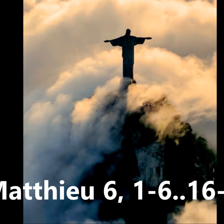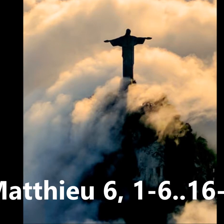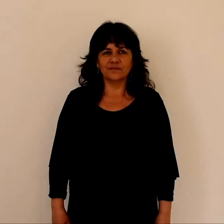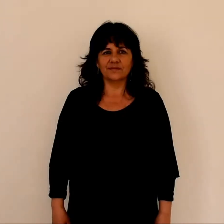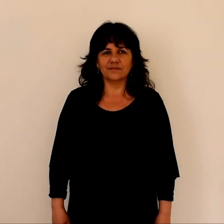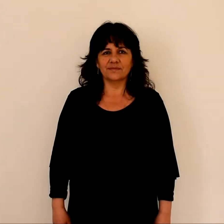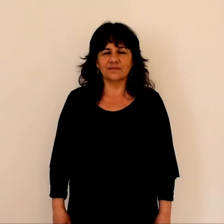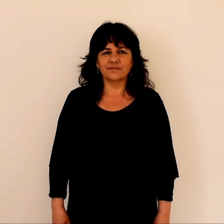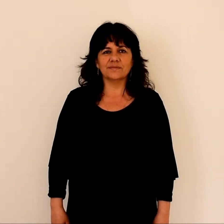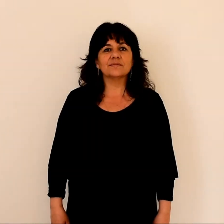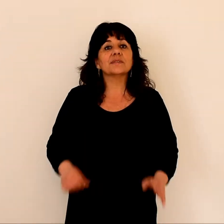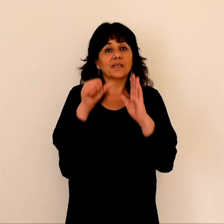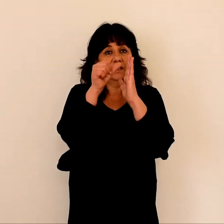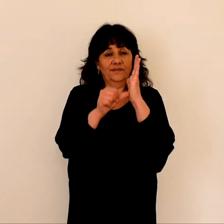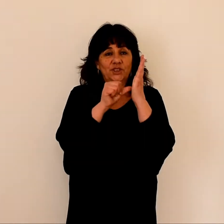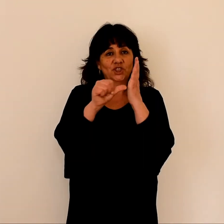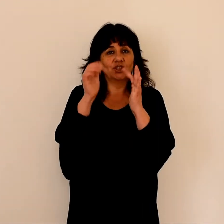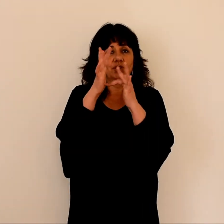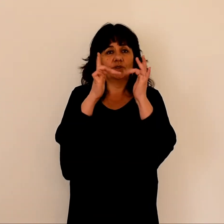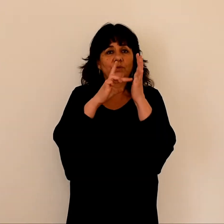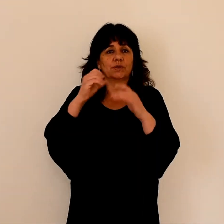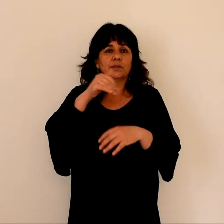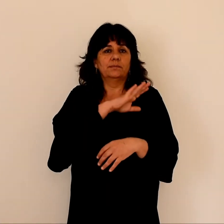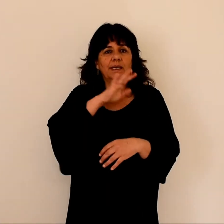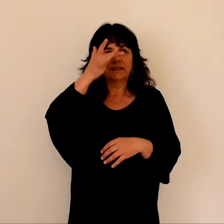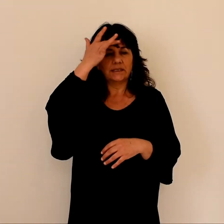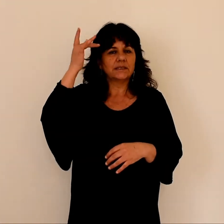L'Évangile de Jésus Christ selon saint Matthieu